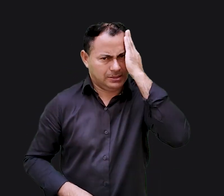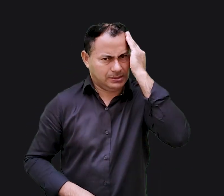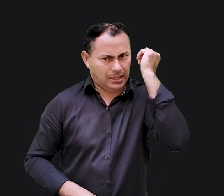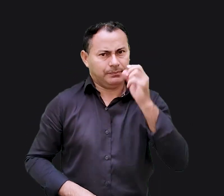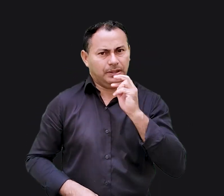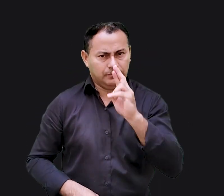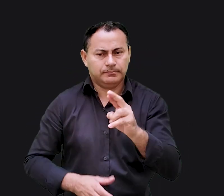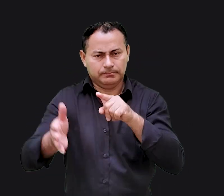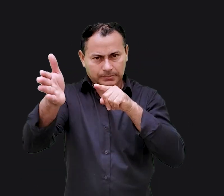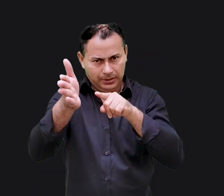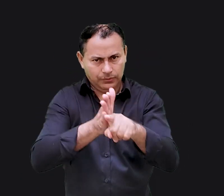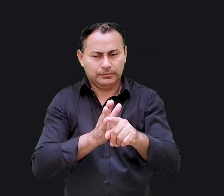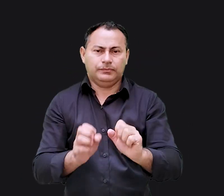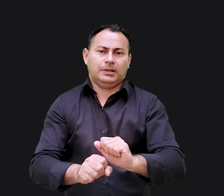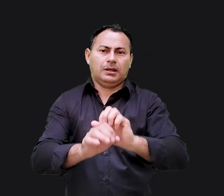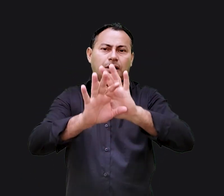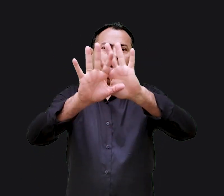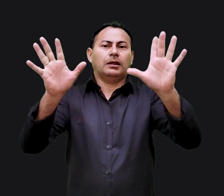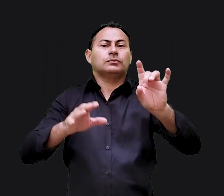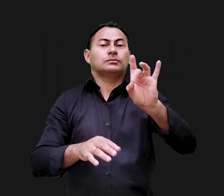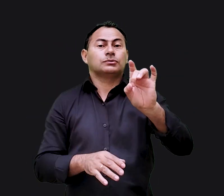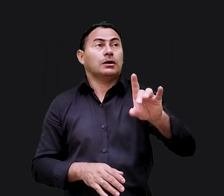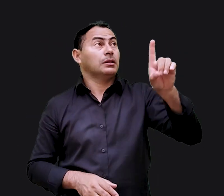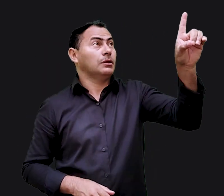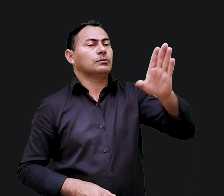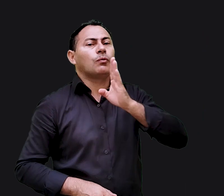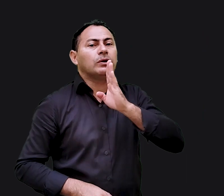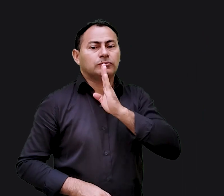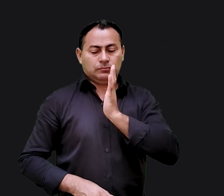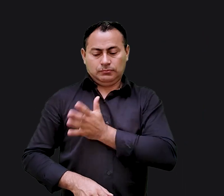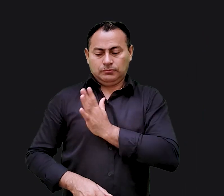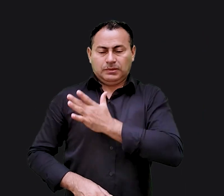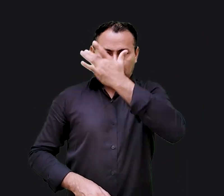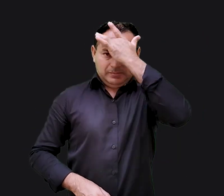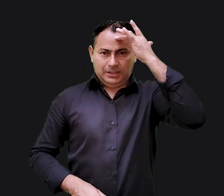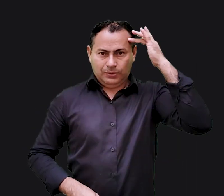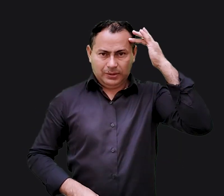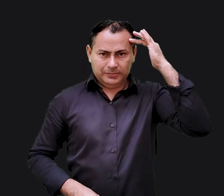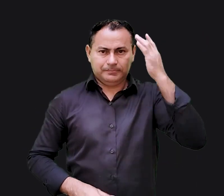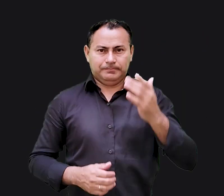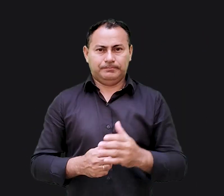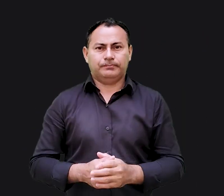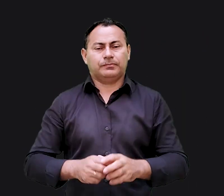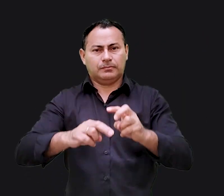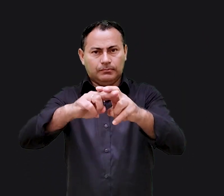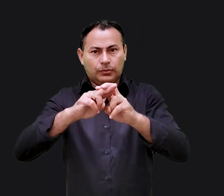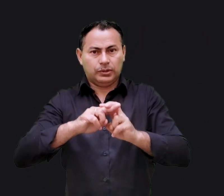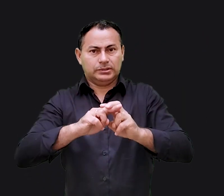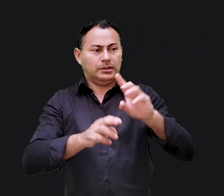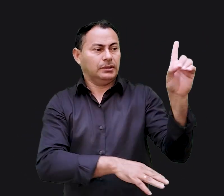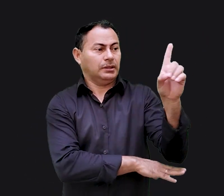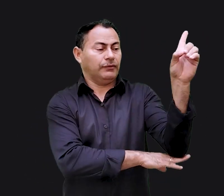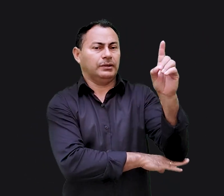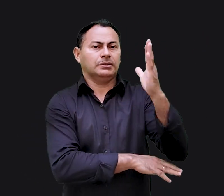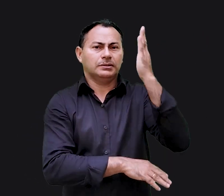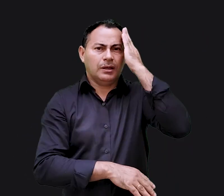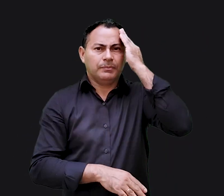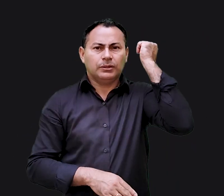você já sabe a resposta para essa pergunta claro só Deus conhece o coração humano por isso Davi em sua